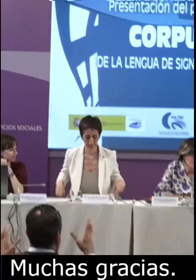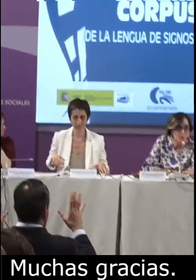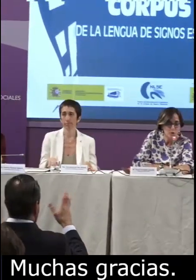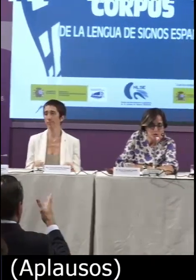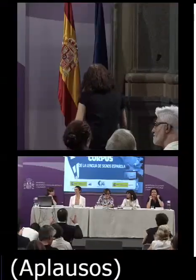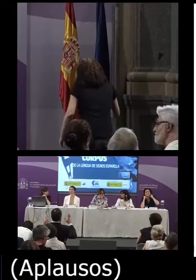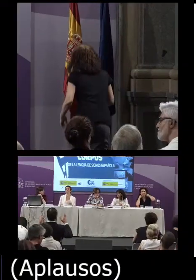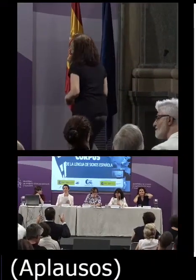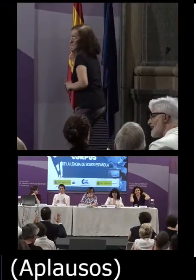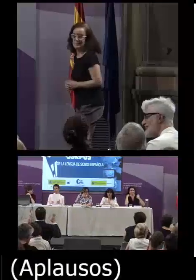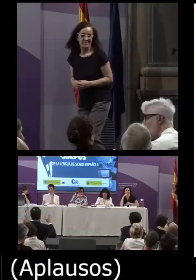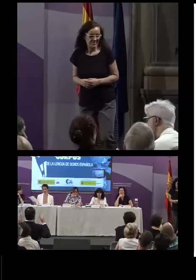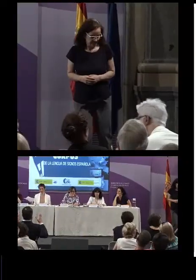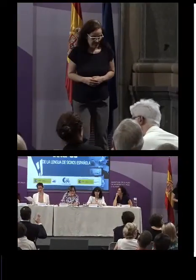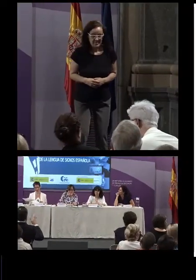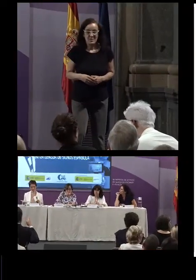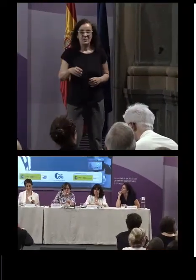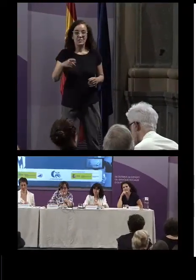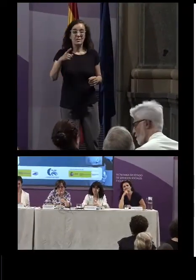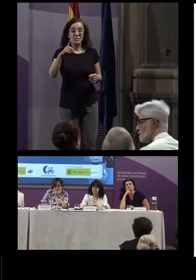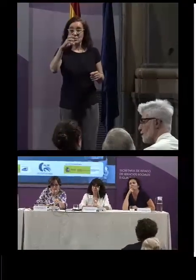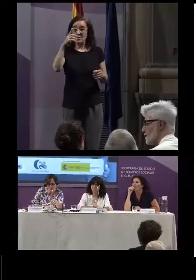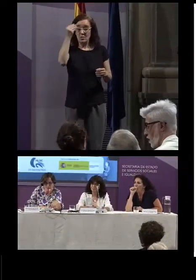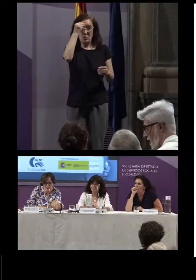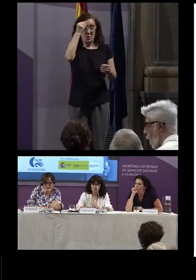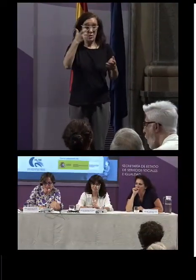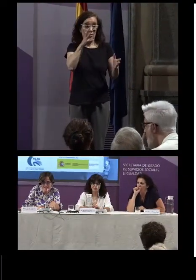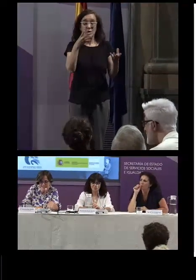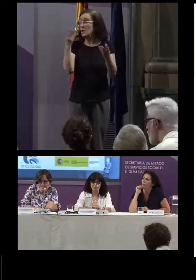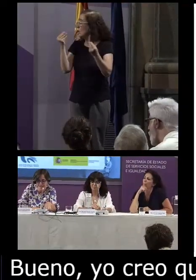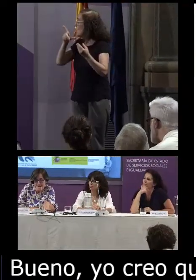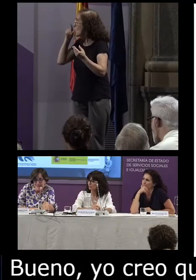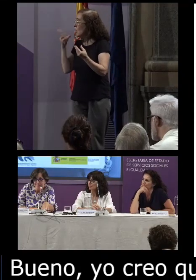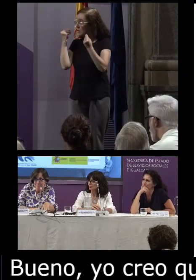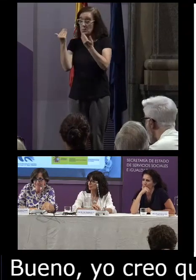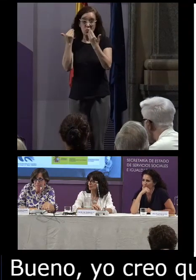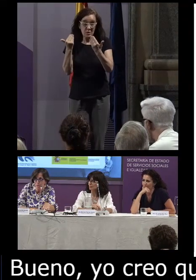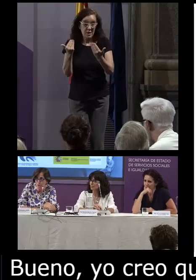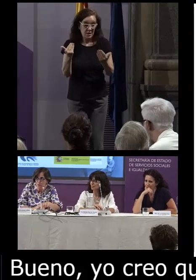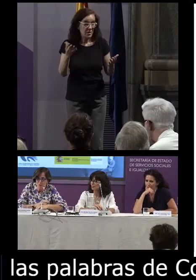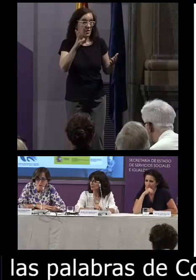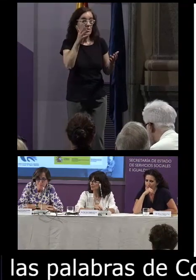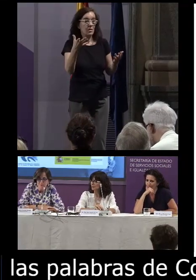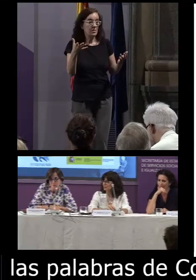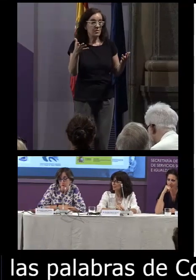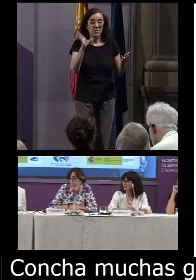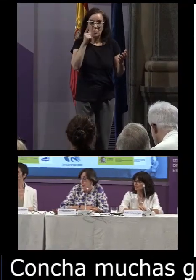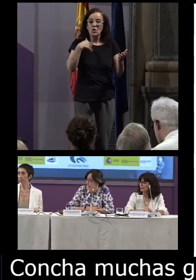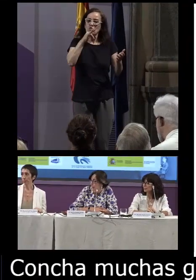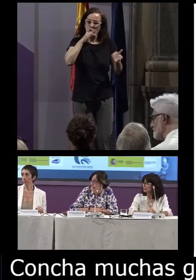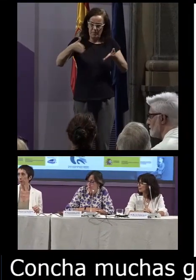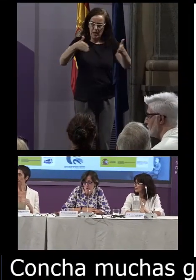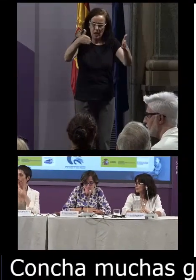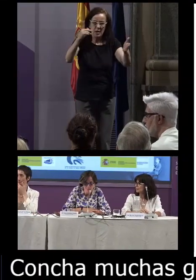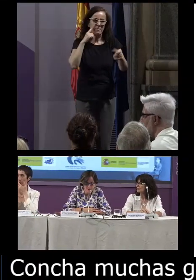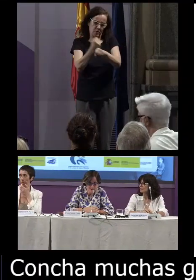bueno yo creo que poco más hay que añadir a las palabras de Concha Concha muchas gracias queda mucho camino por recorrer mucho